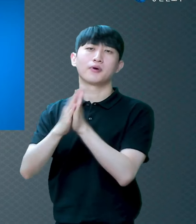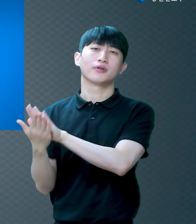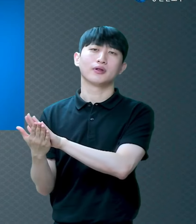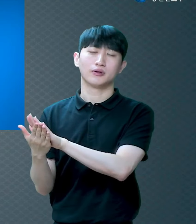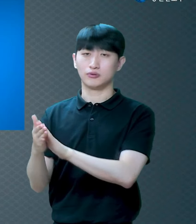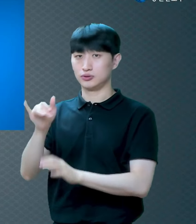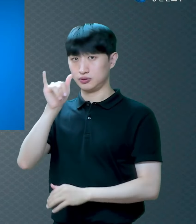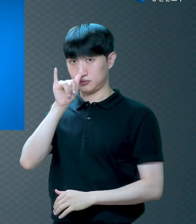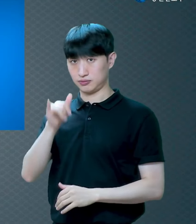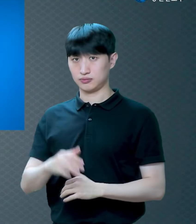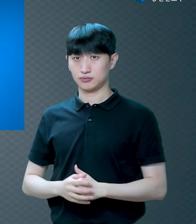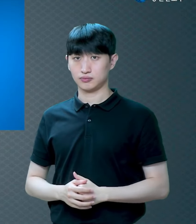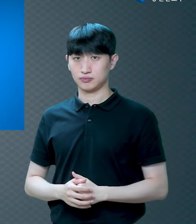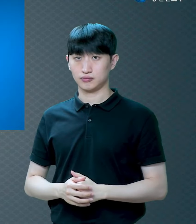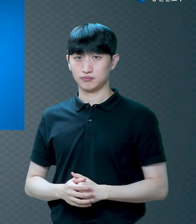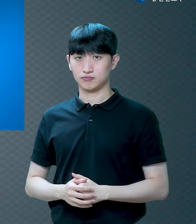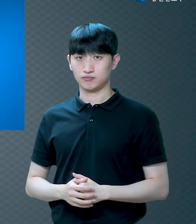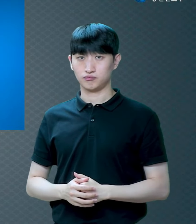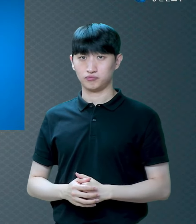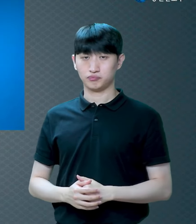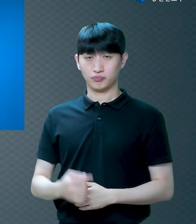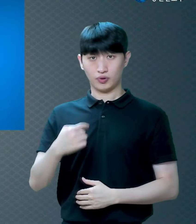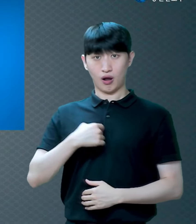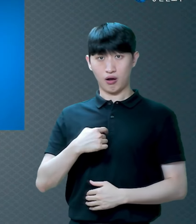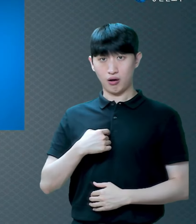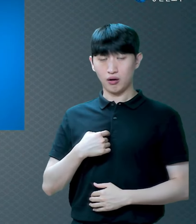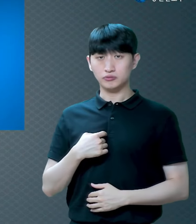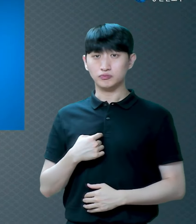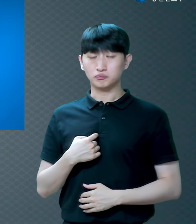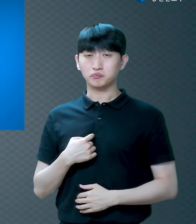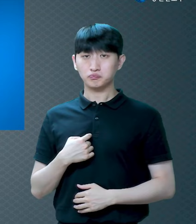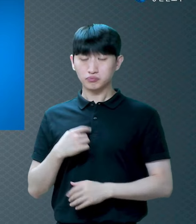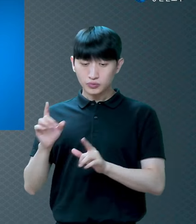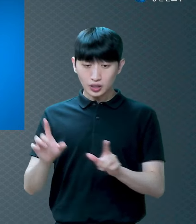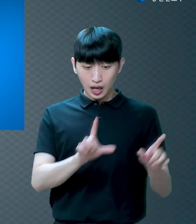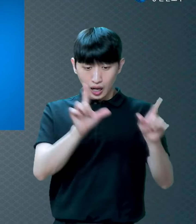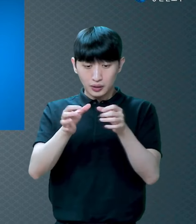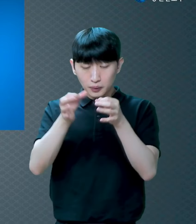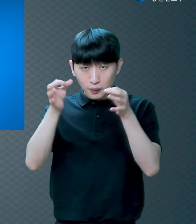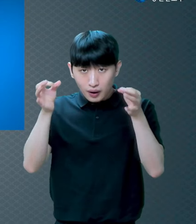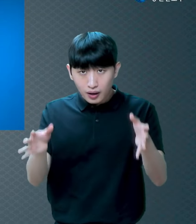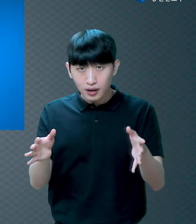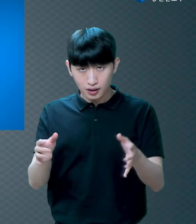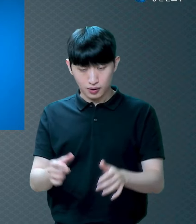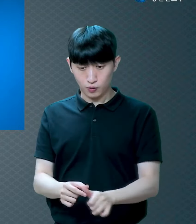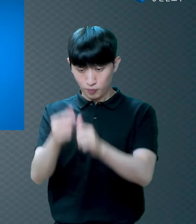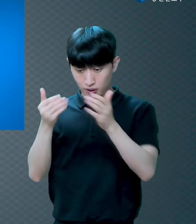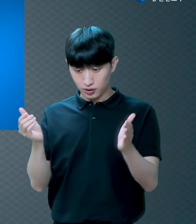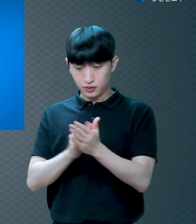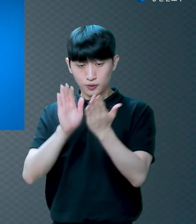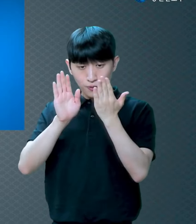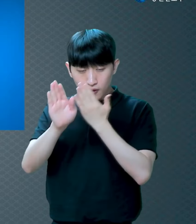저는 그걸 삶 속에 아주 철저하게 깨달은 사람이에요